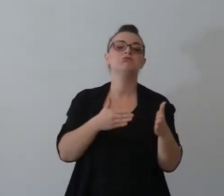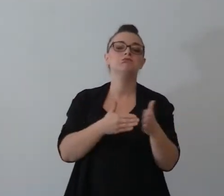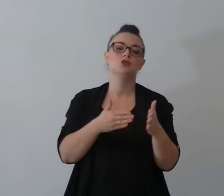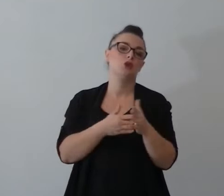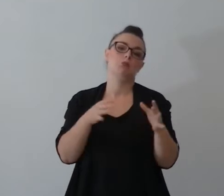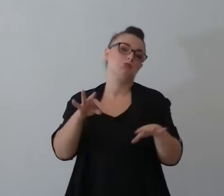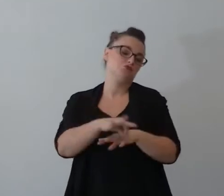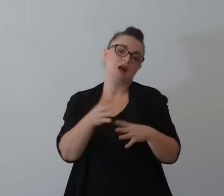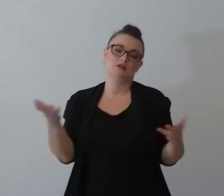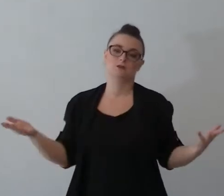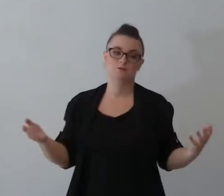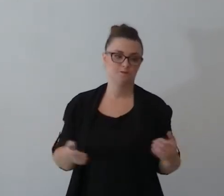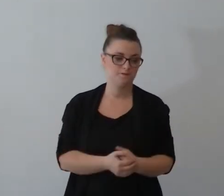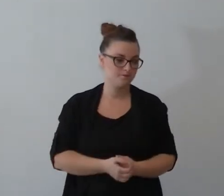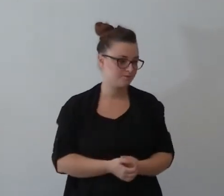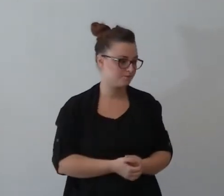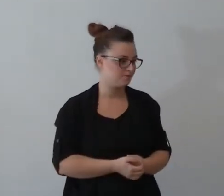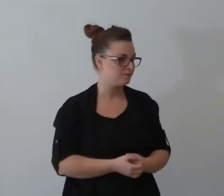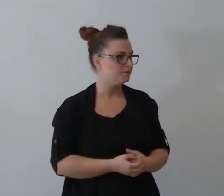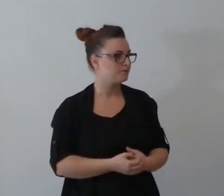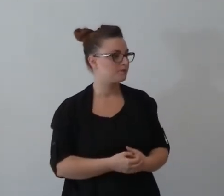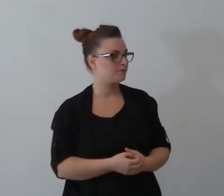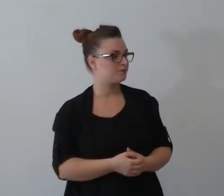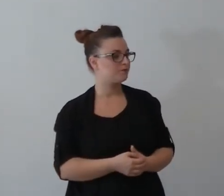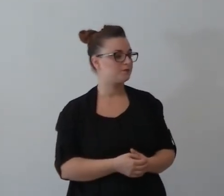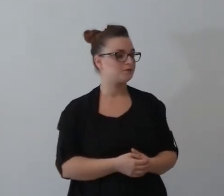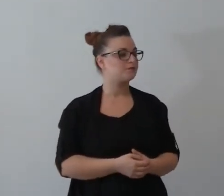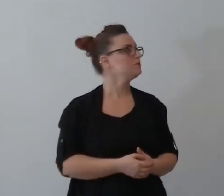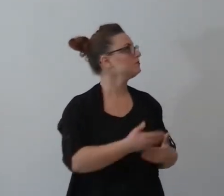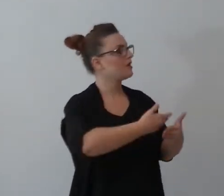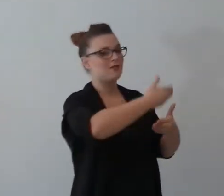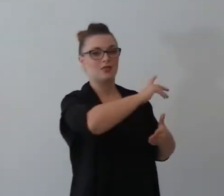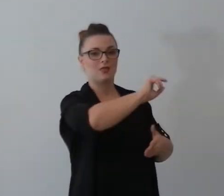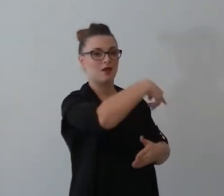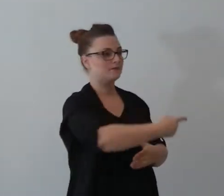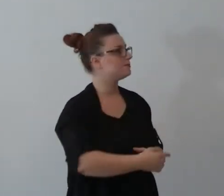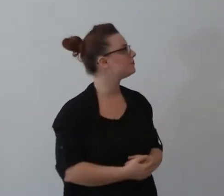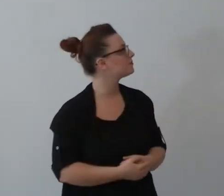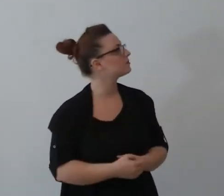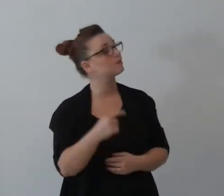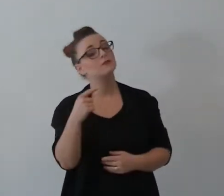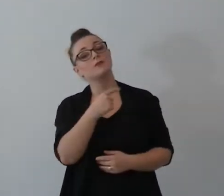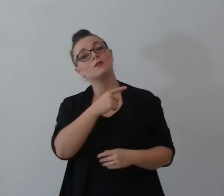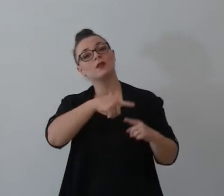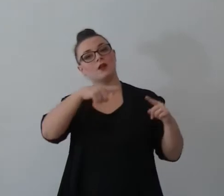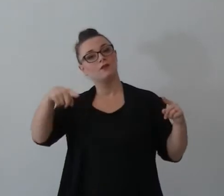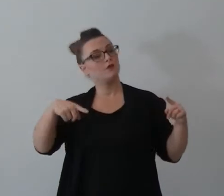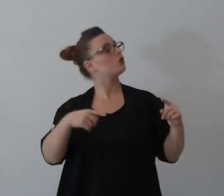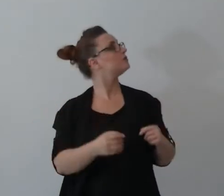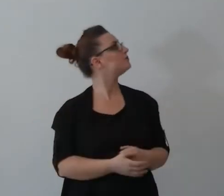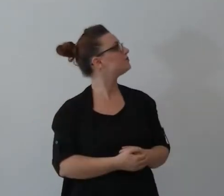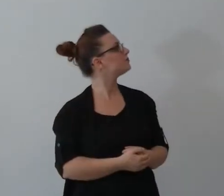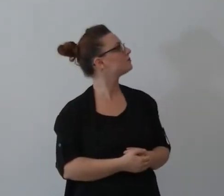è sempre religiosamente ed è la prossima slide è un altro grafico guardate soprattutto la